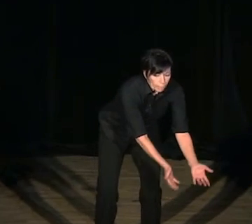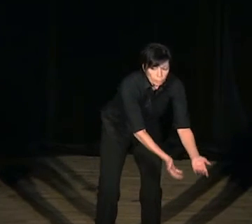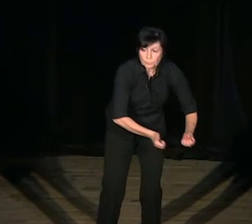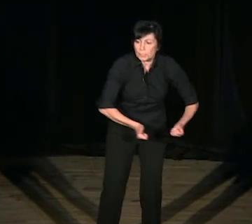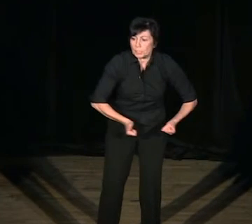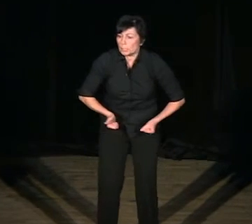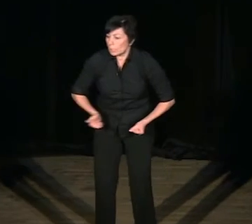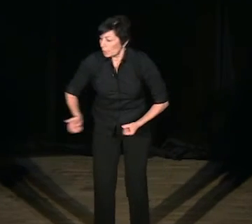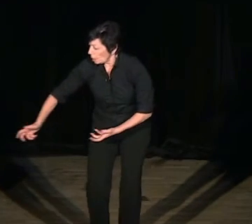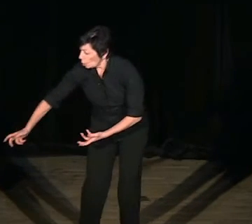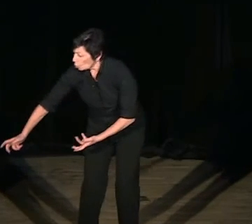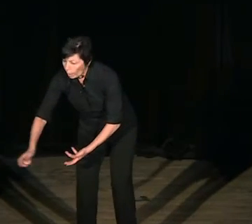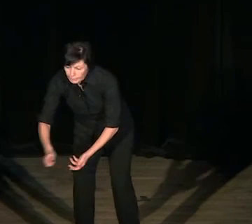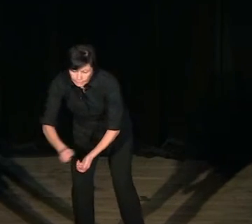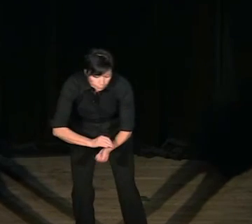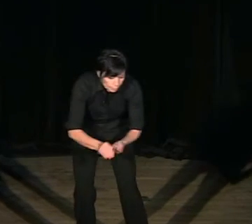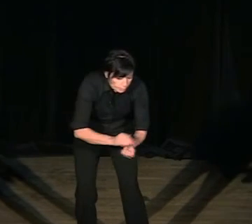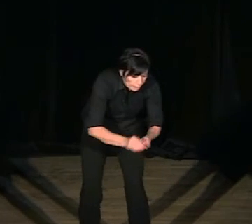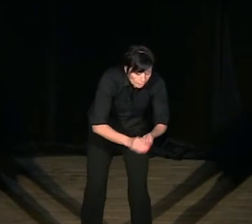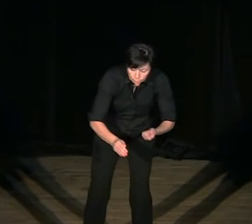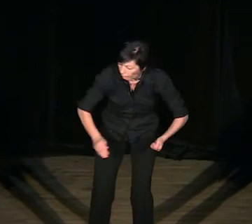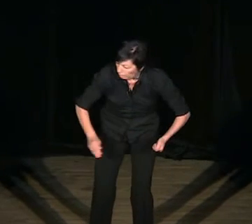va mon petit, troisième poussin, va,